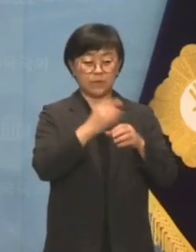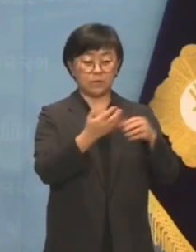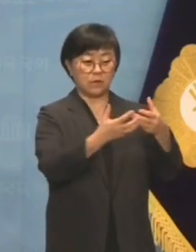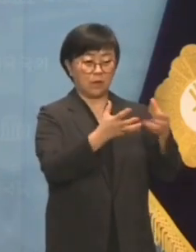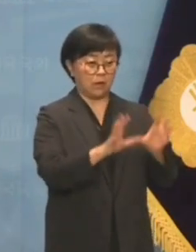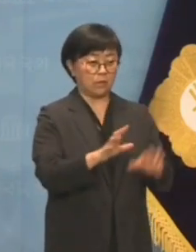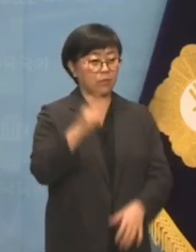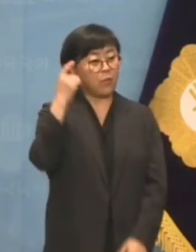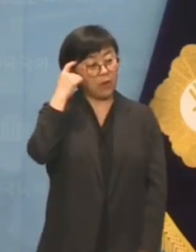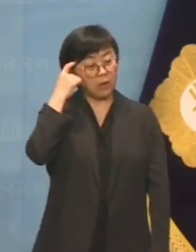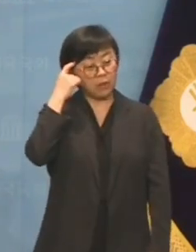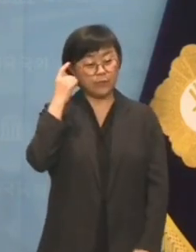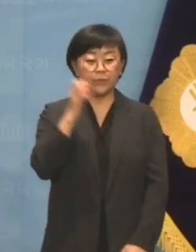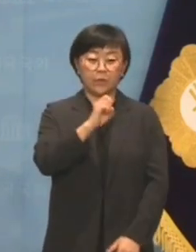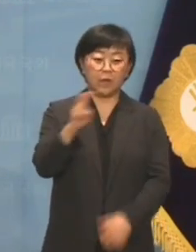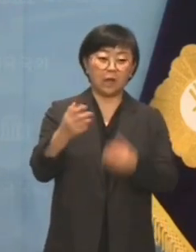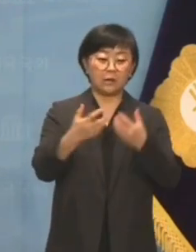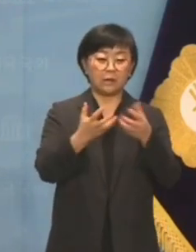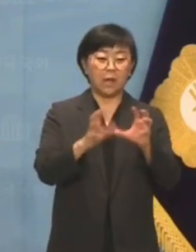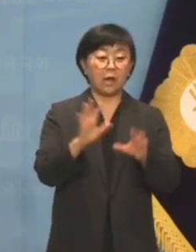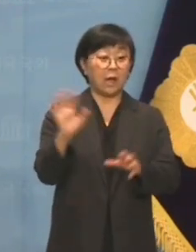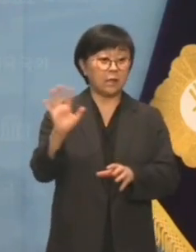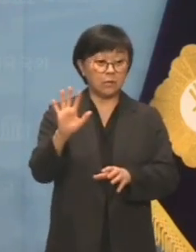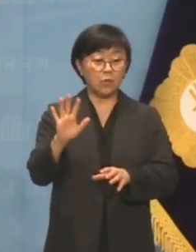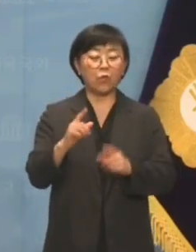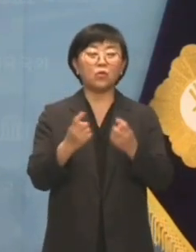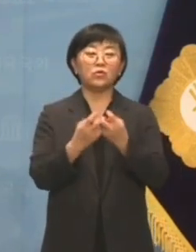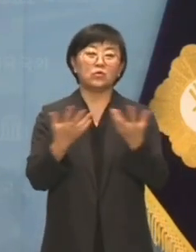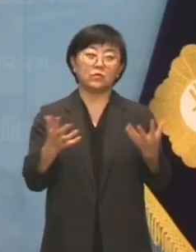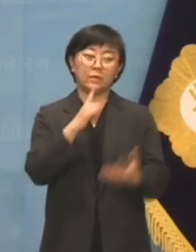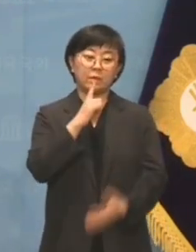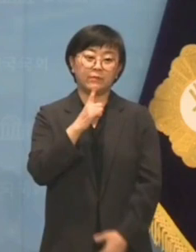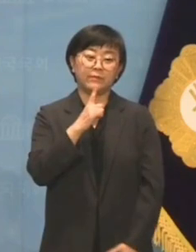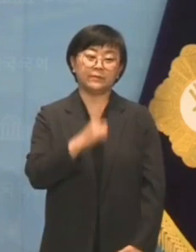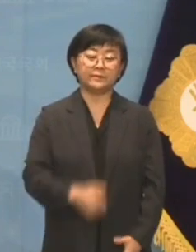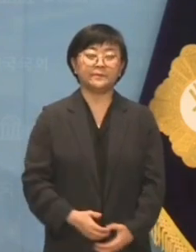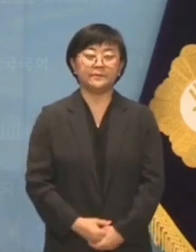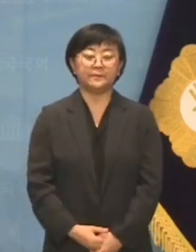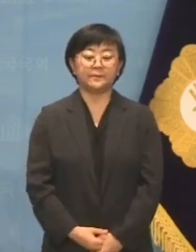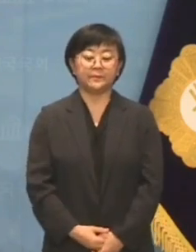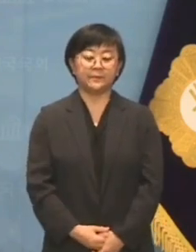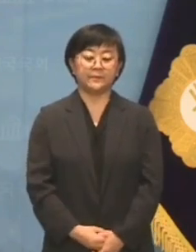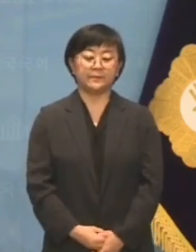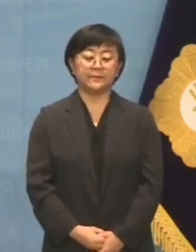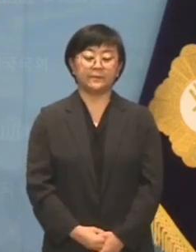도대체 야당이 안 됐으면 어쩔 뻔했나 싶습니다.